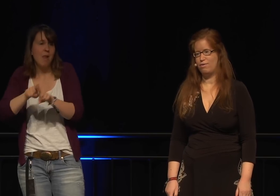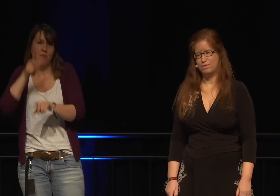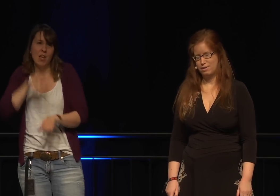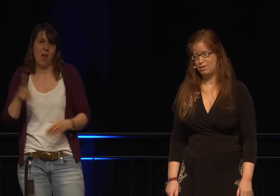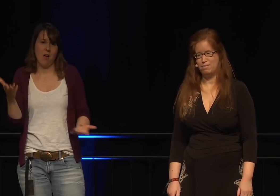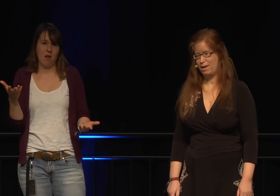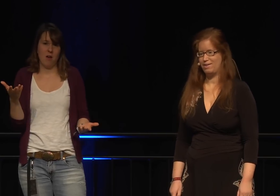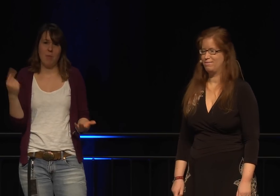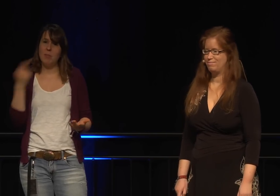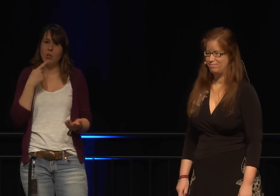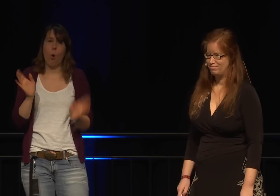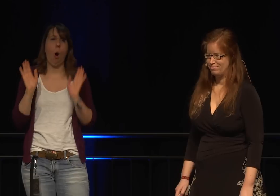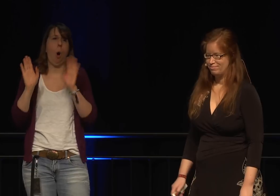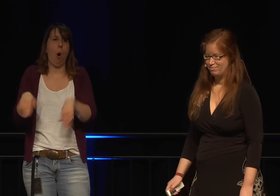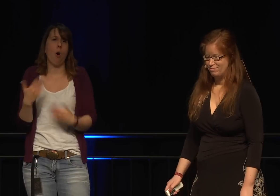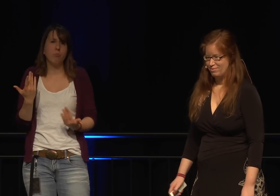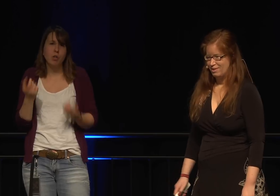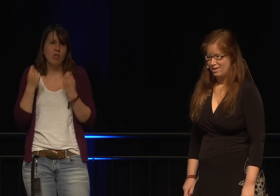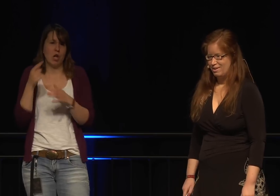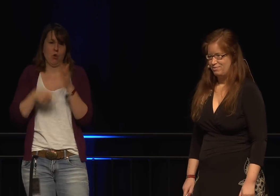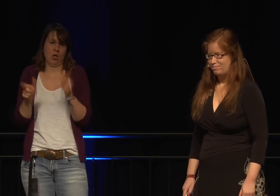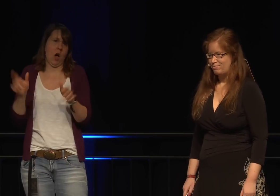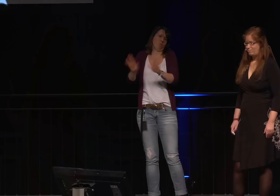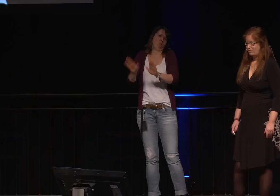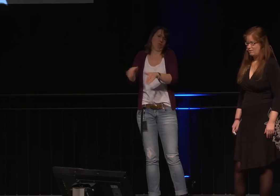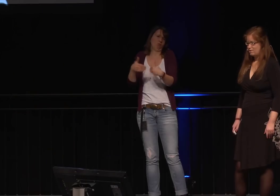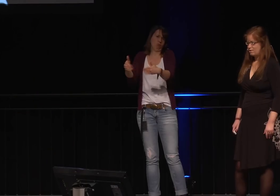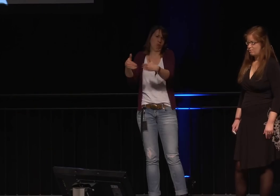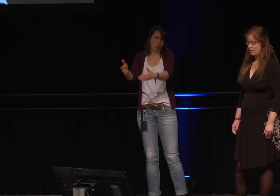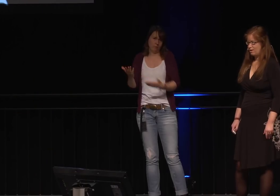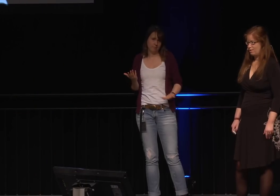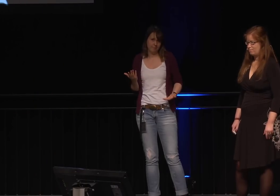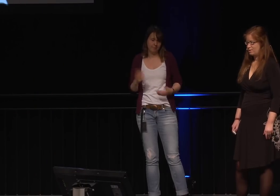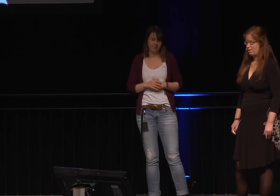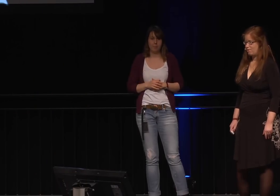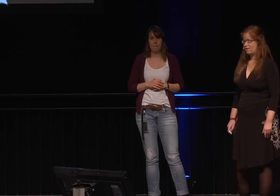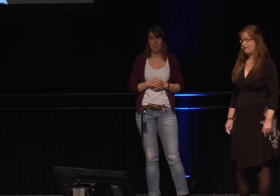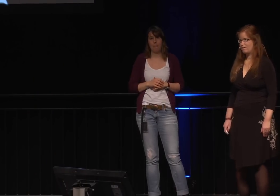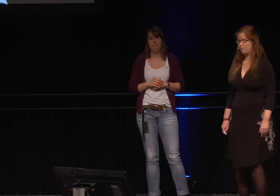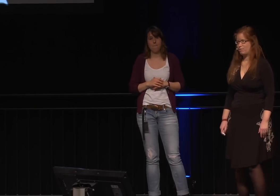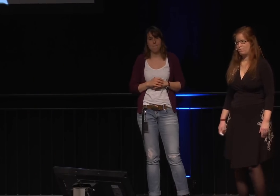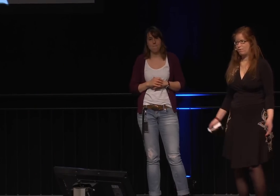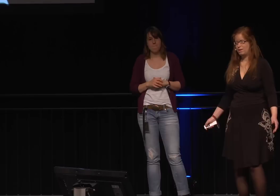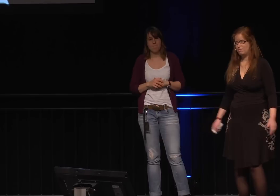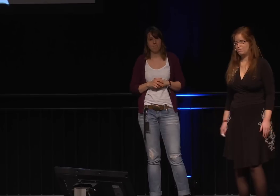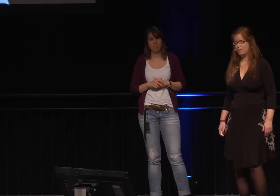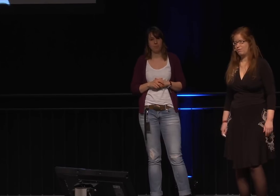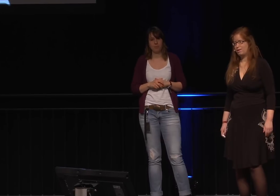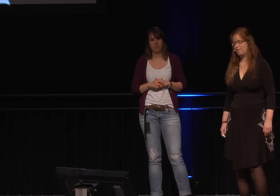Also die 2000 haben angerufen und gesagt, die hätten gern ihre Lack-of-Security-Bag. Und so dort sind wir.